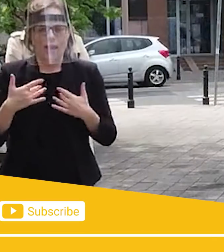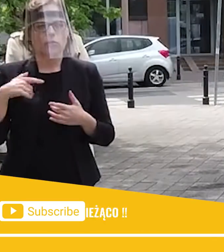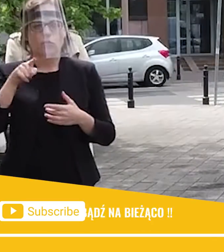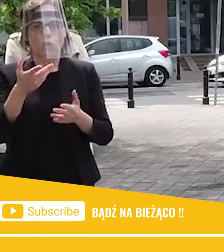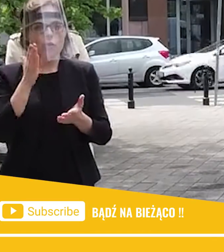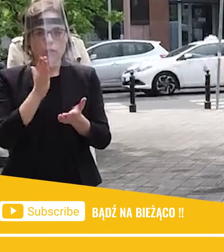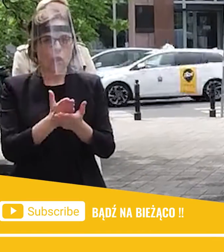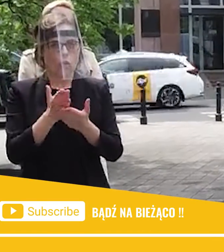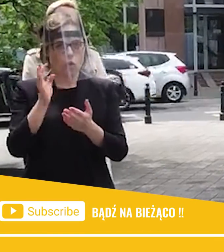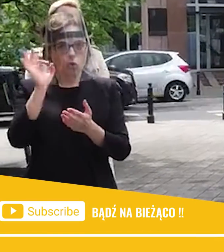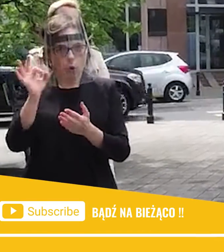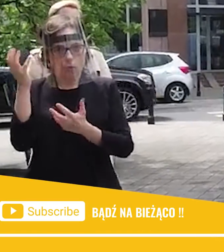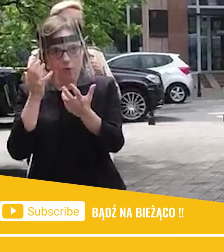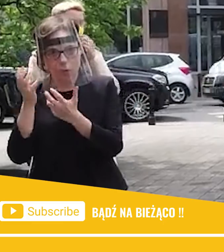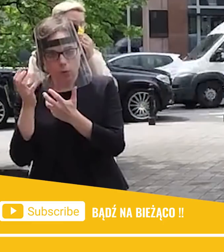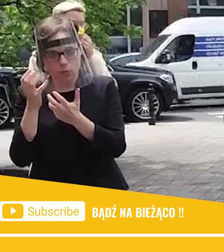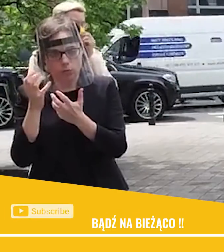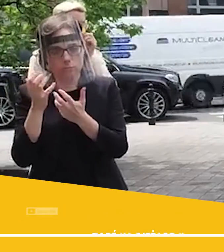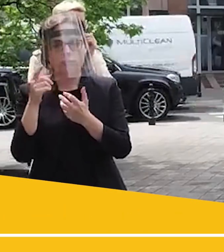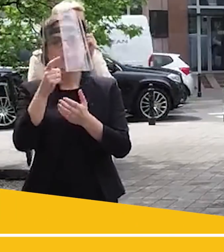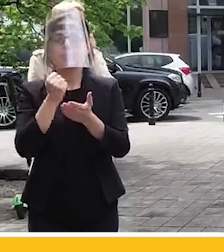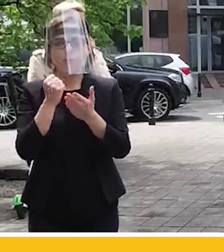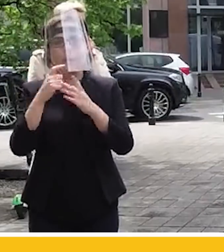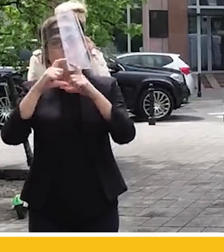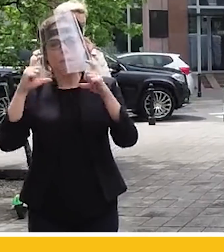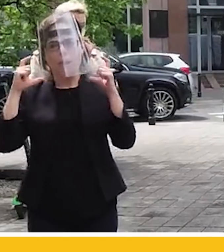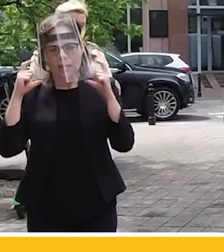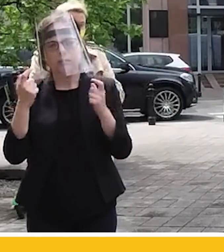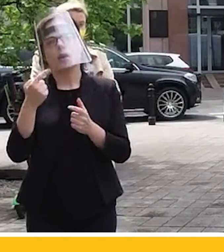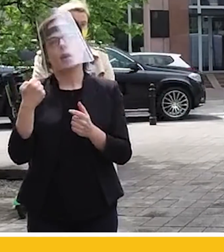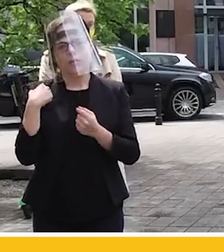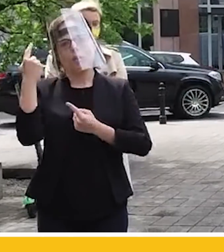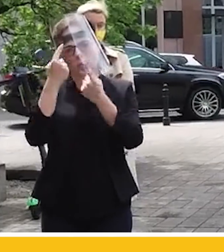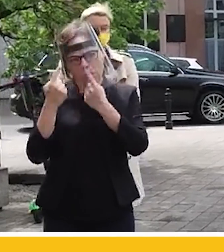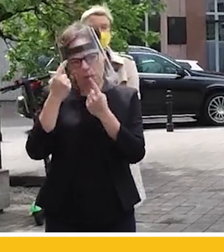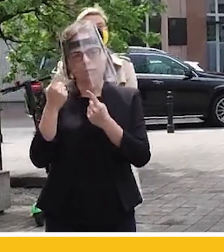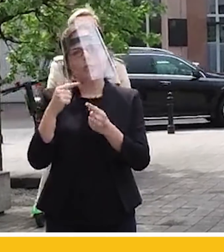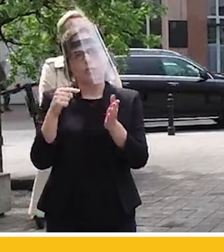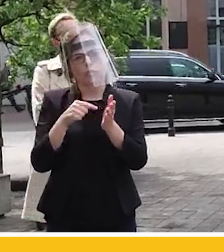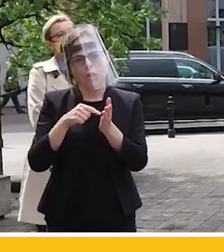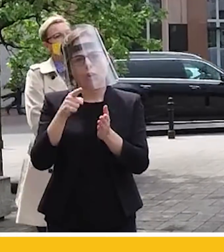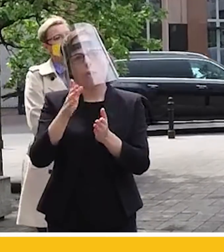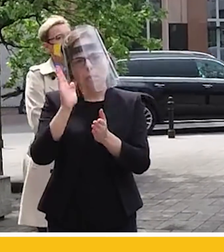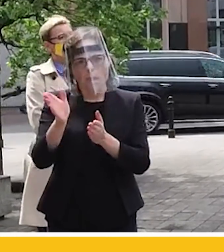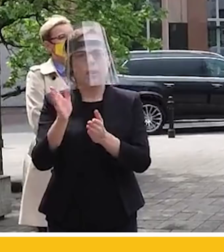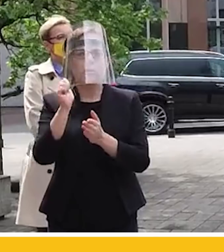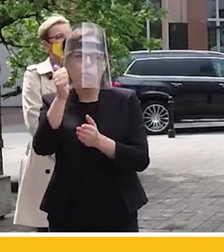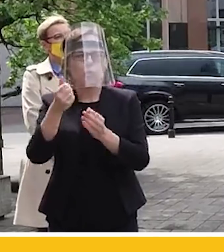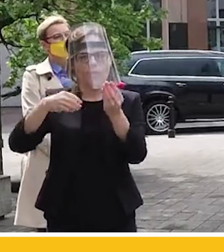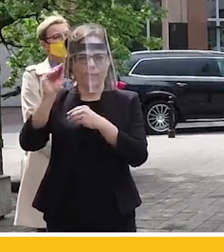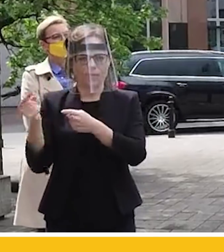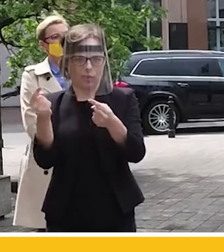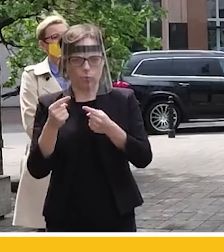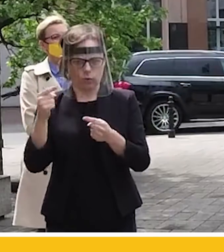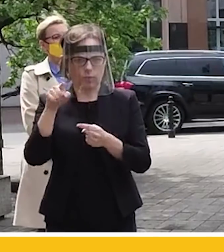związane dobre wiadomości, ta kwestia z maseczkami będzie przedmiotem naszej pogłębionej dyskusji jutro, bo